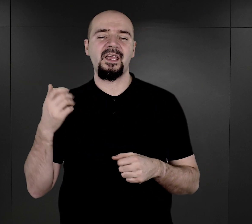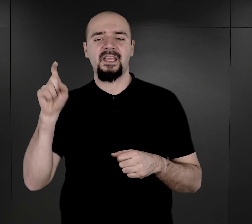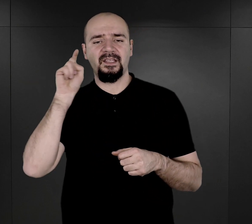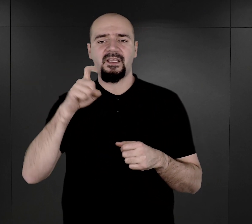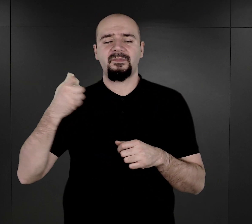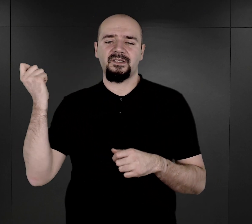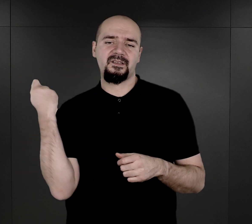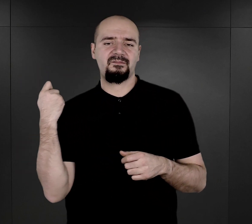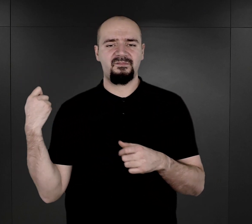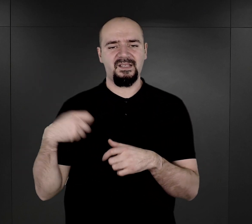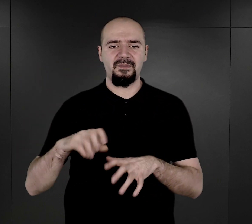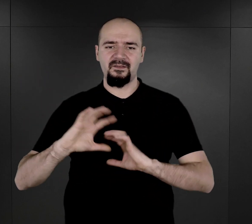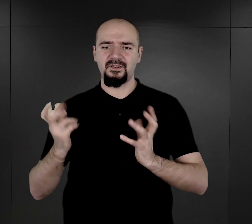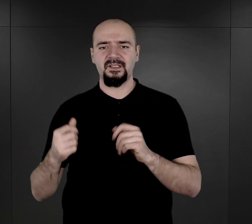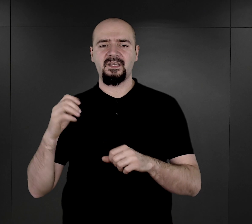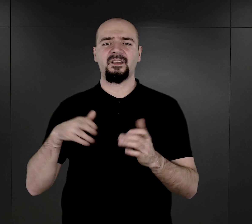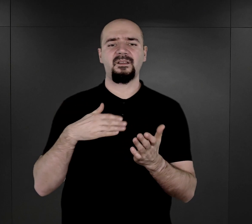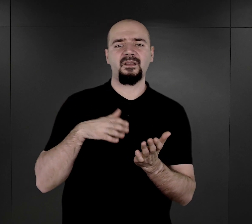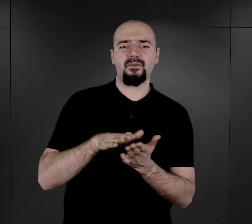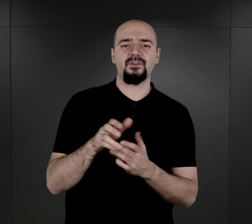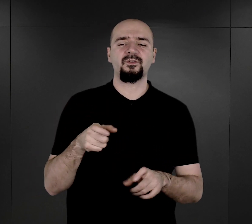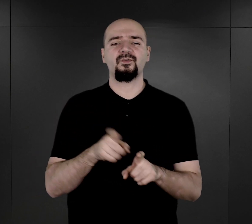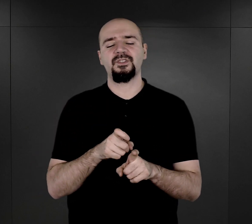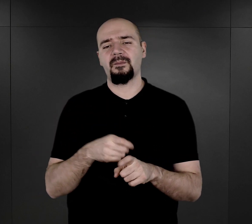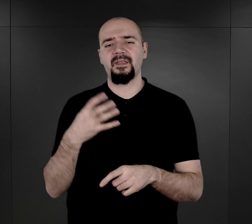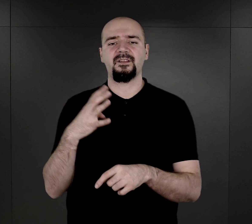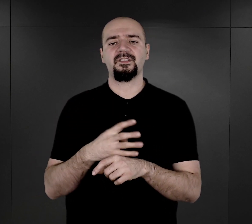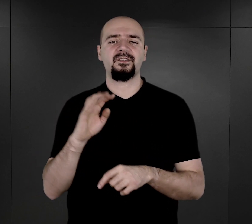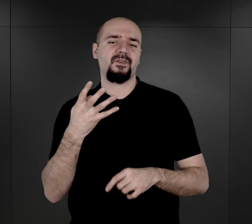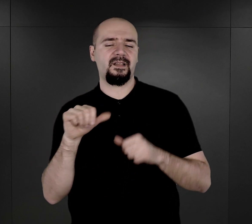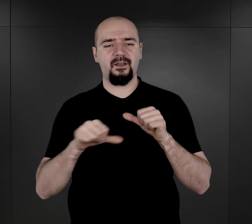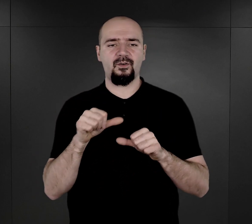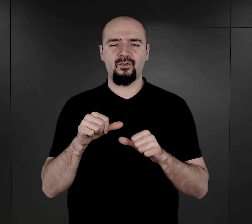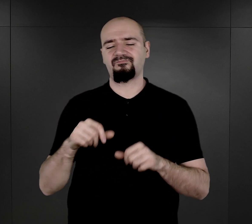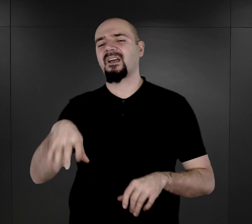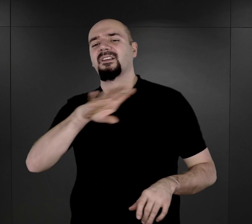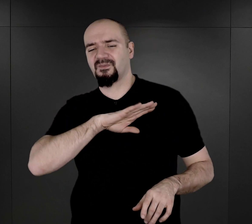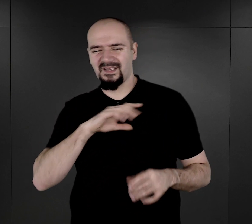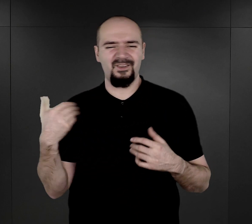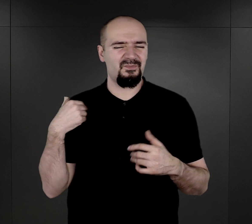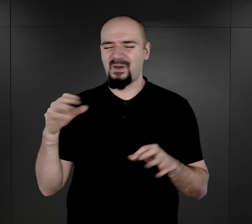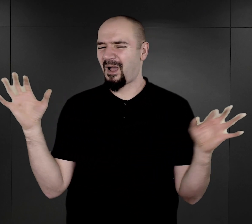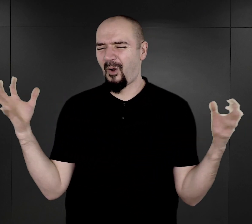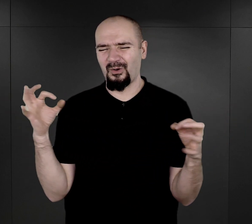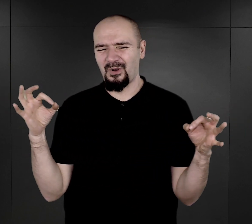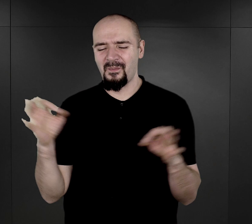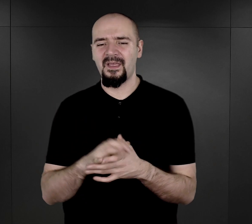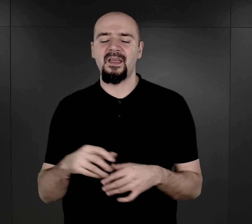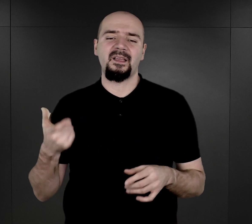początku sierpnia 1944 roku. Śmiertelność była ogromna i właściwie rozwój obozu,